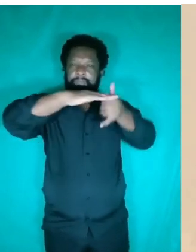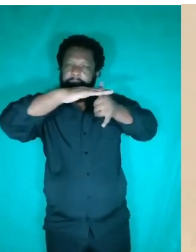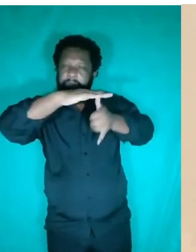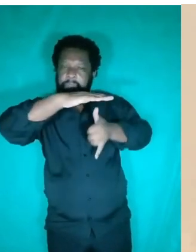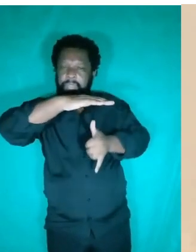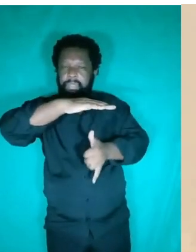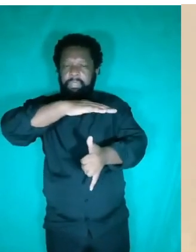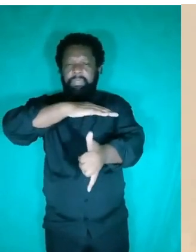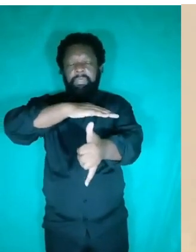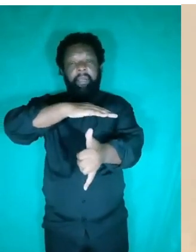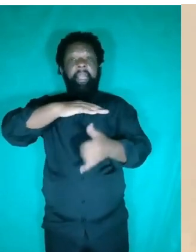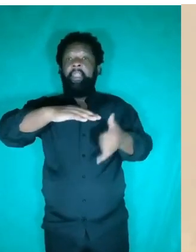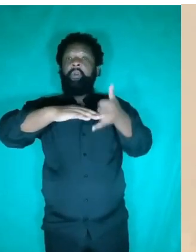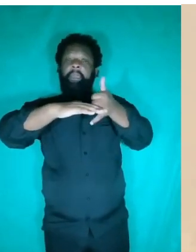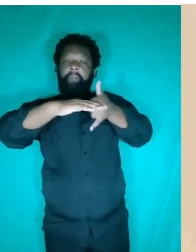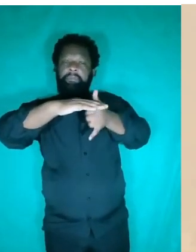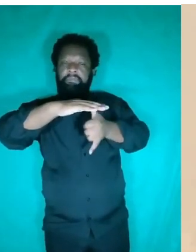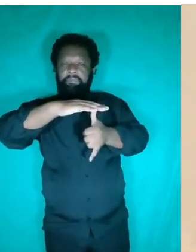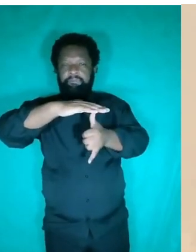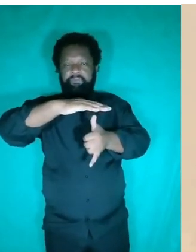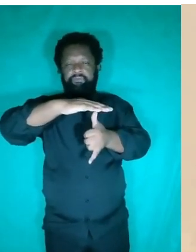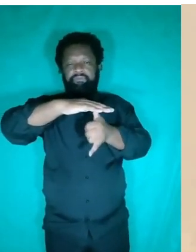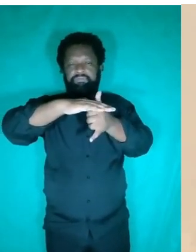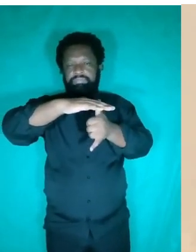submarino, para ele afundar, o que ocorre?